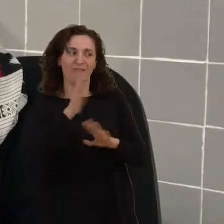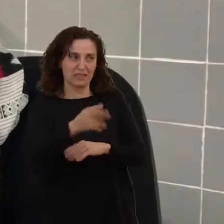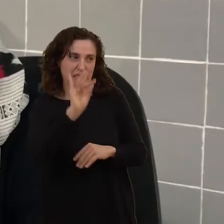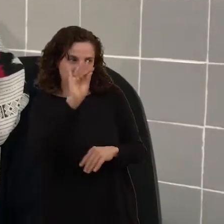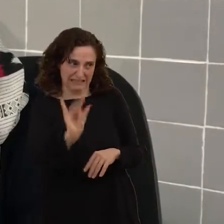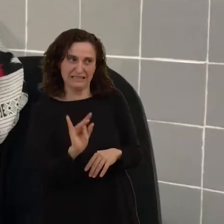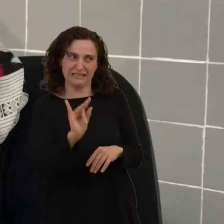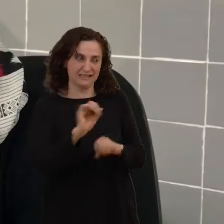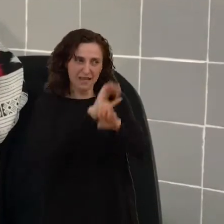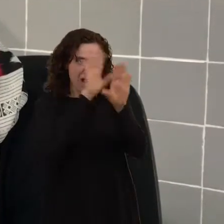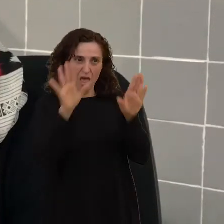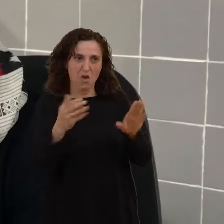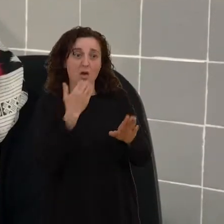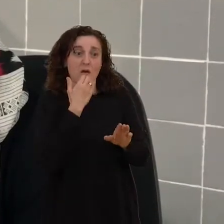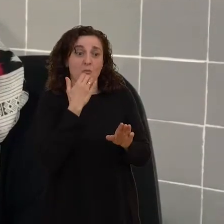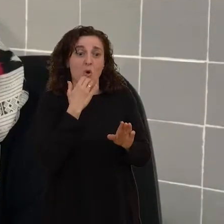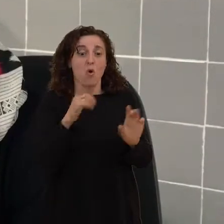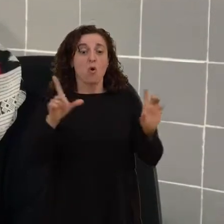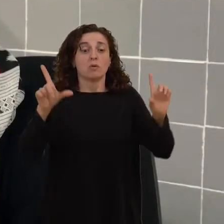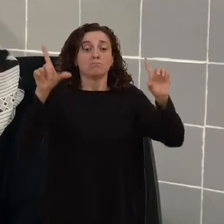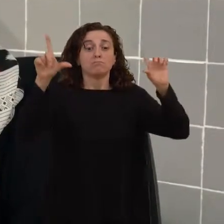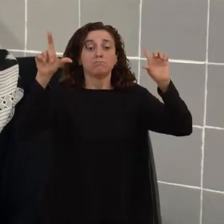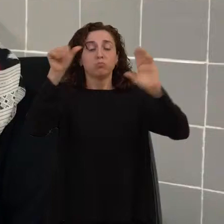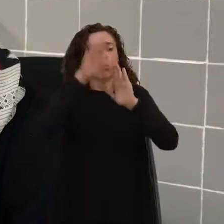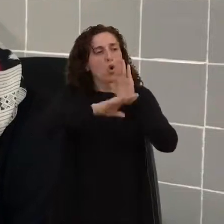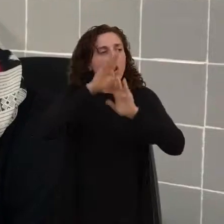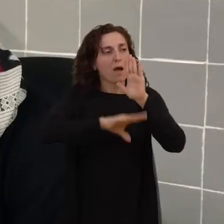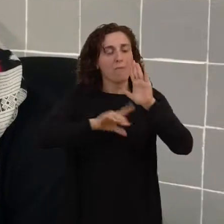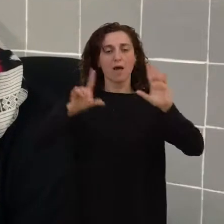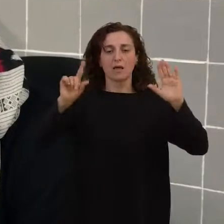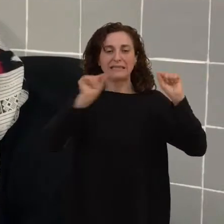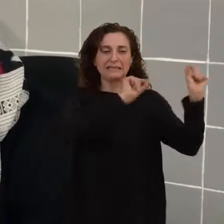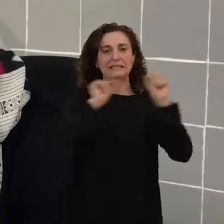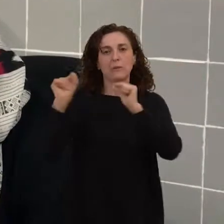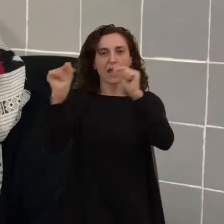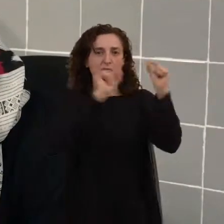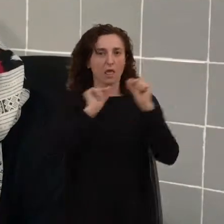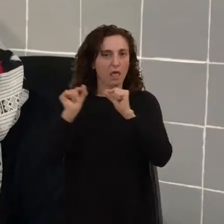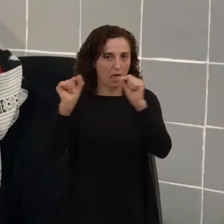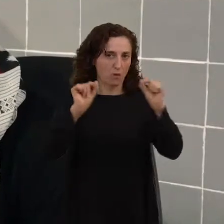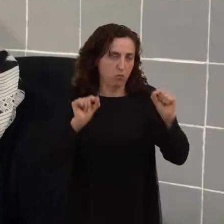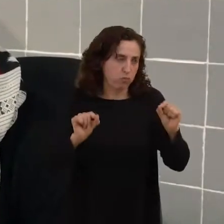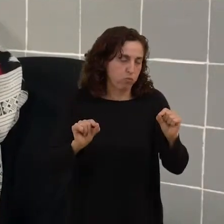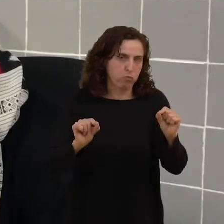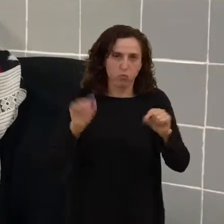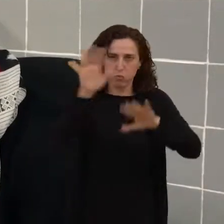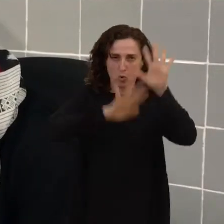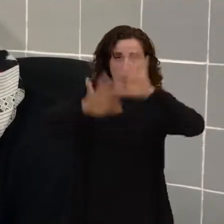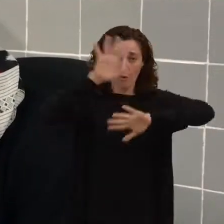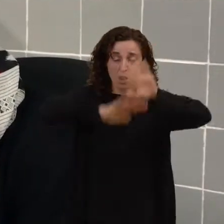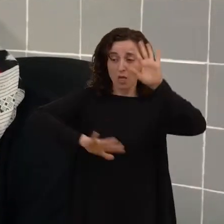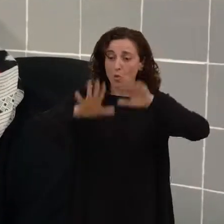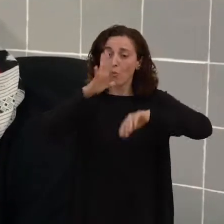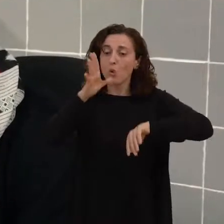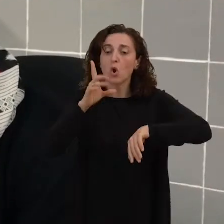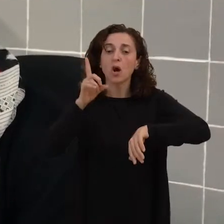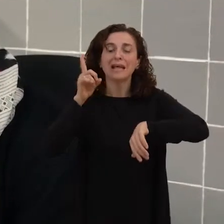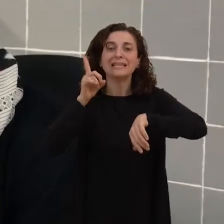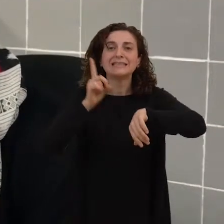en el género de tertulia es mucho más complicado porque muchas veces no se respetan los tiempos al hablar entre ellos. Hay